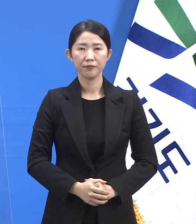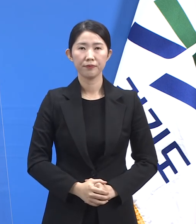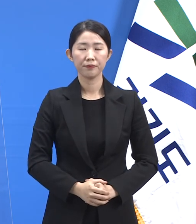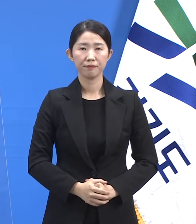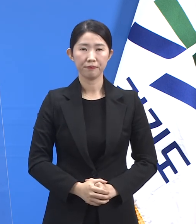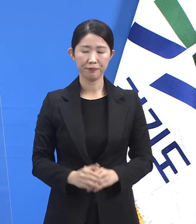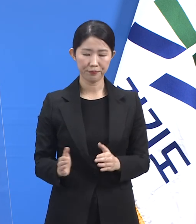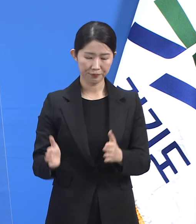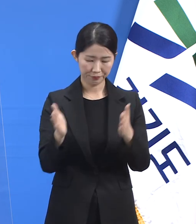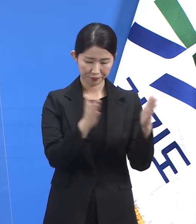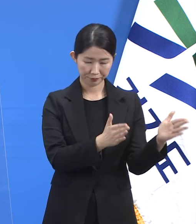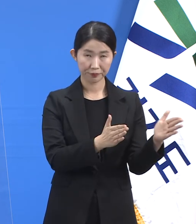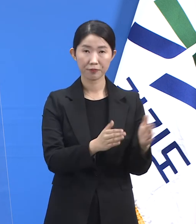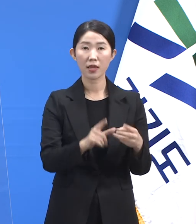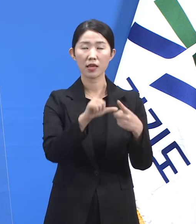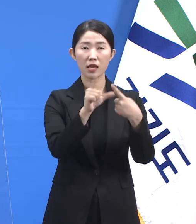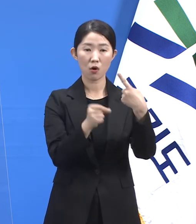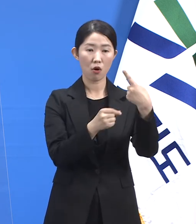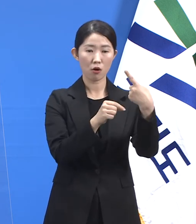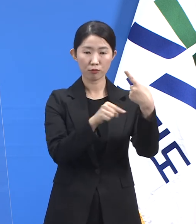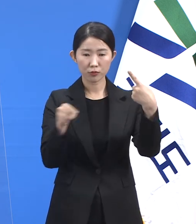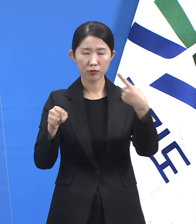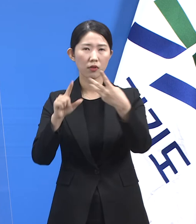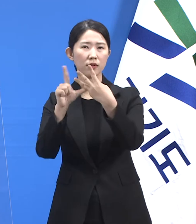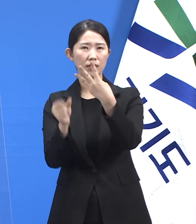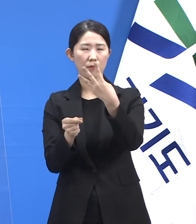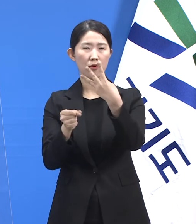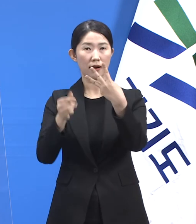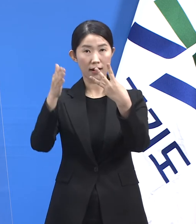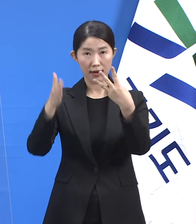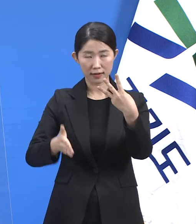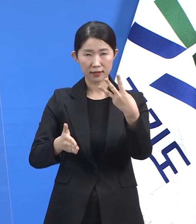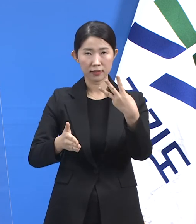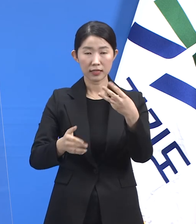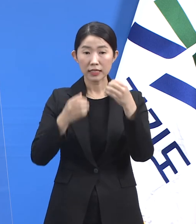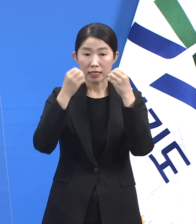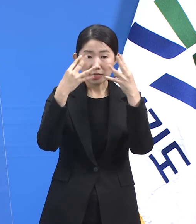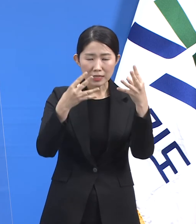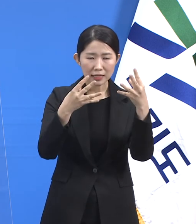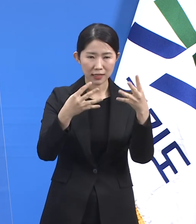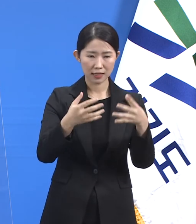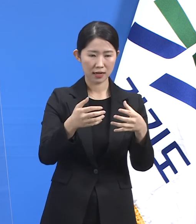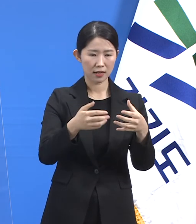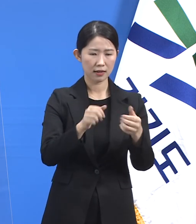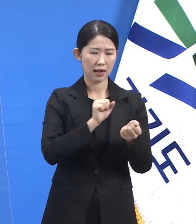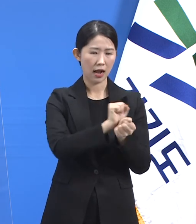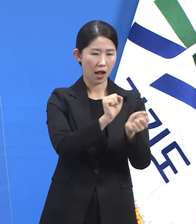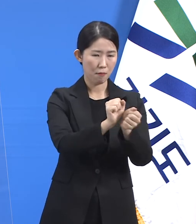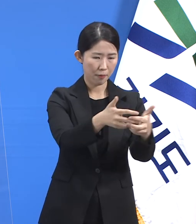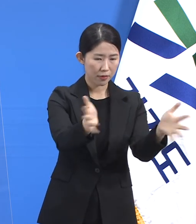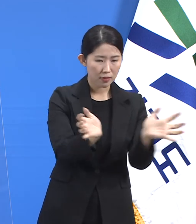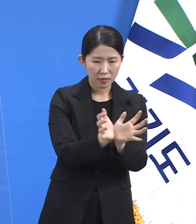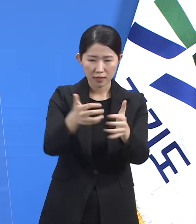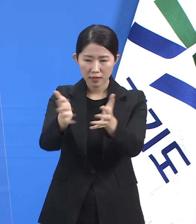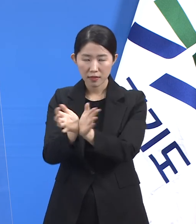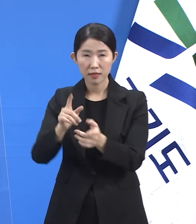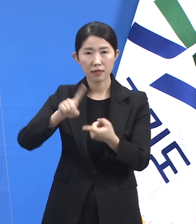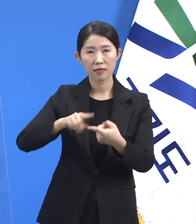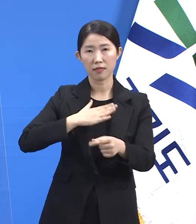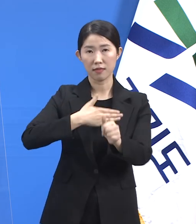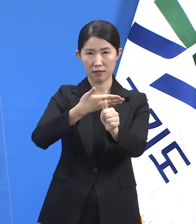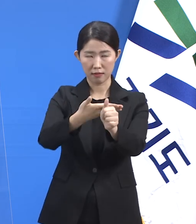다음은 1월부터 3월까지 신규 집단 감염 클러스터 발생 추이에 대해서 말씀드리겠습니다.